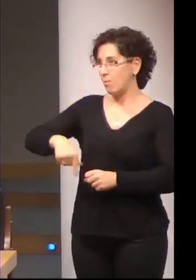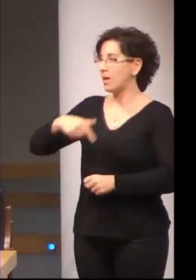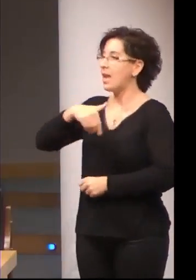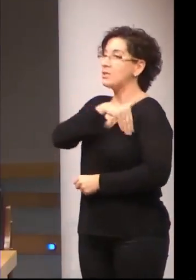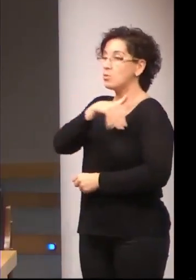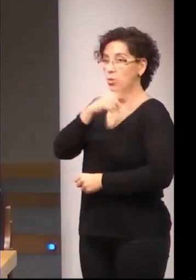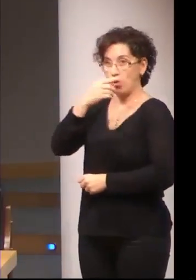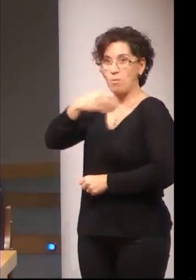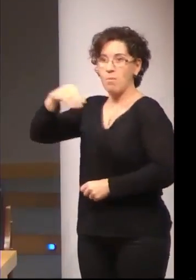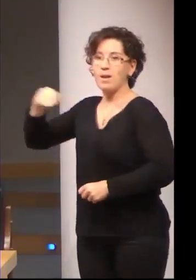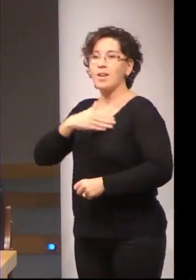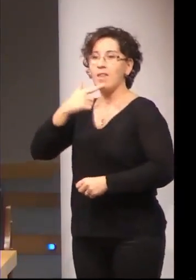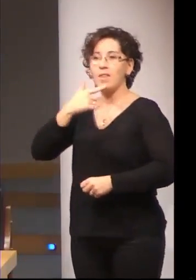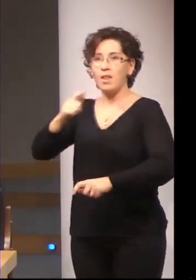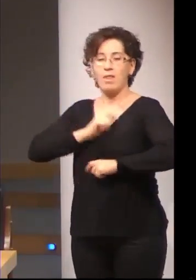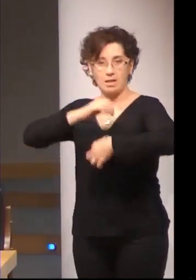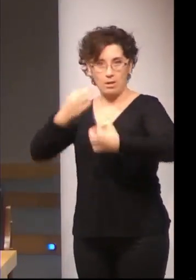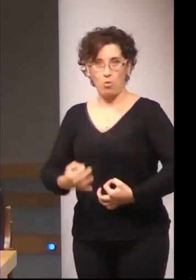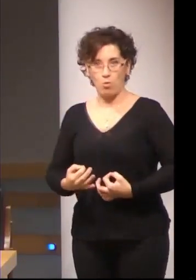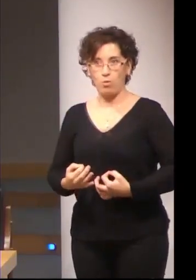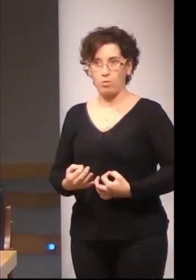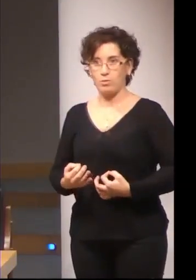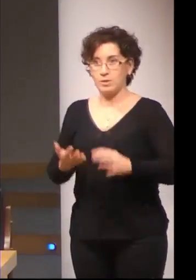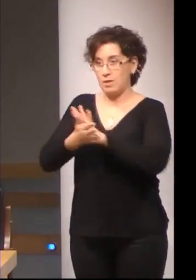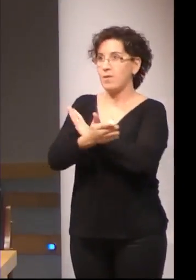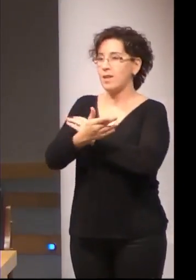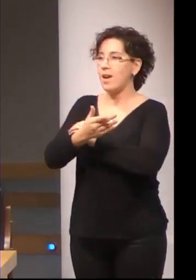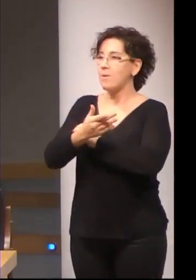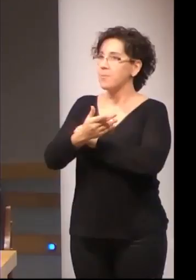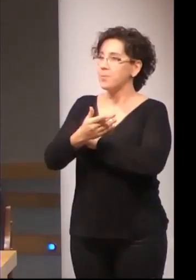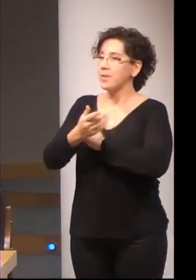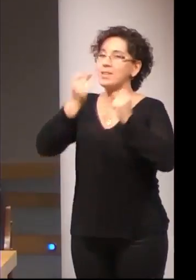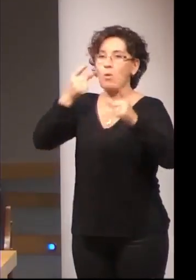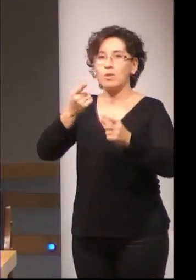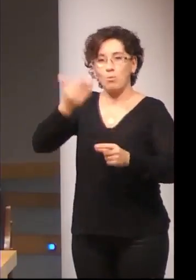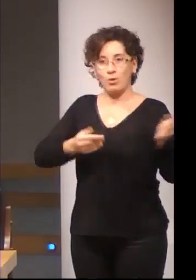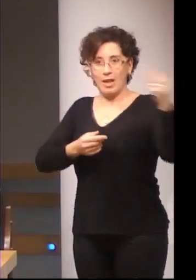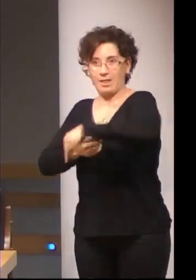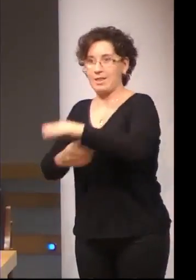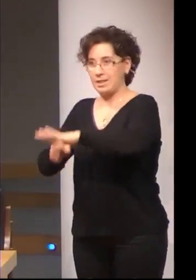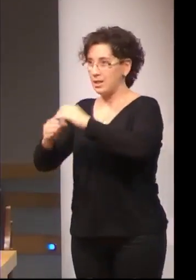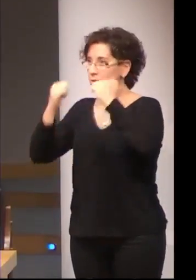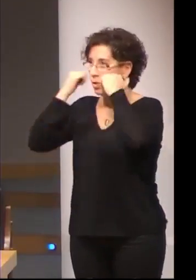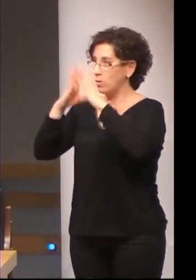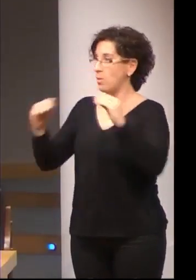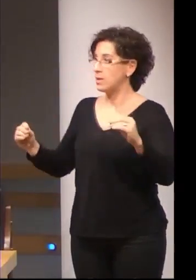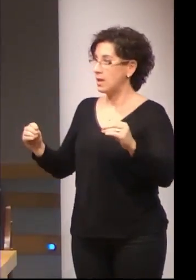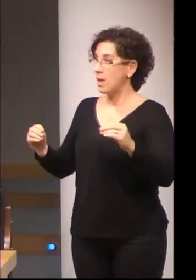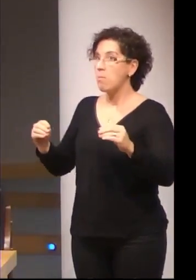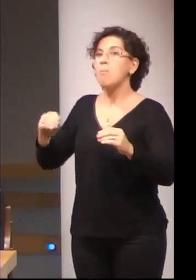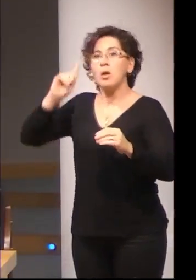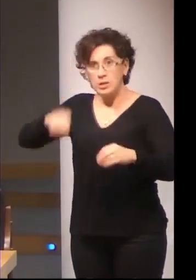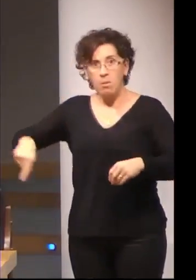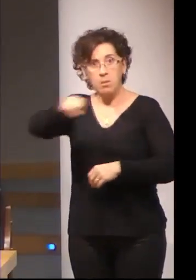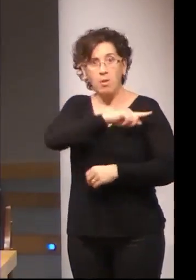ahí un éxito asegurado para que vengan a la universidad y sin embargo bueno pues estarían dispuestos a trabajar para una